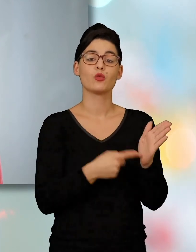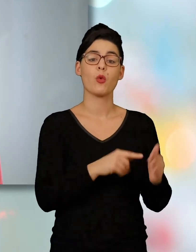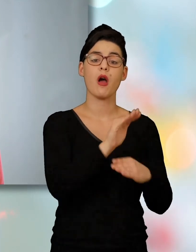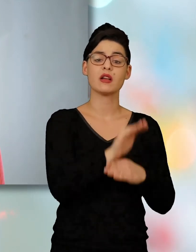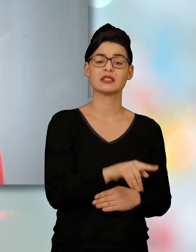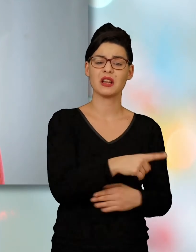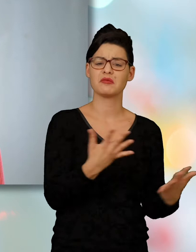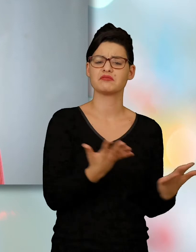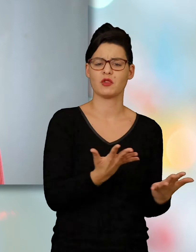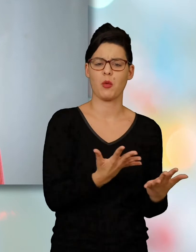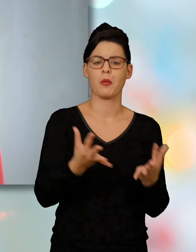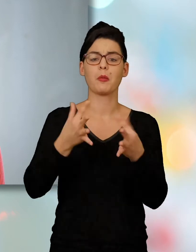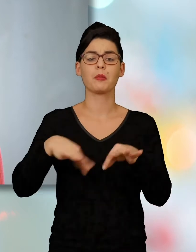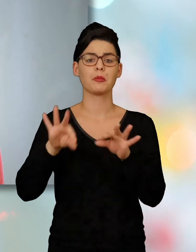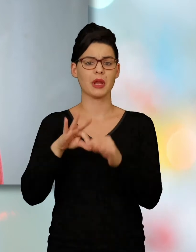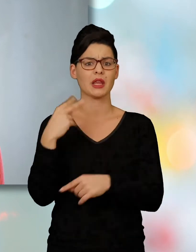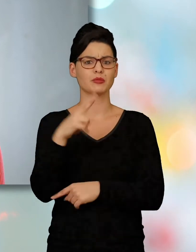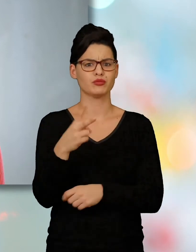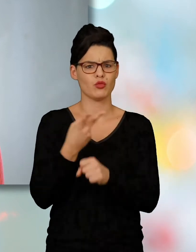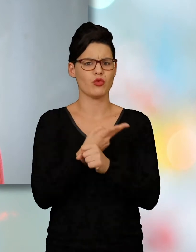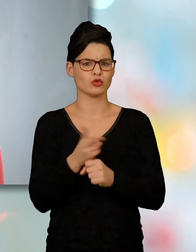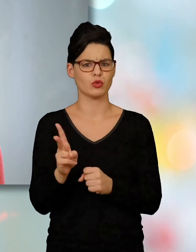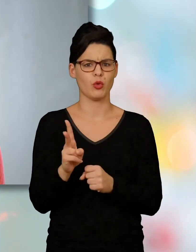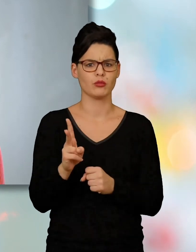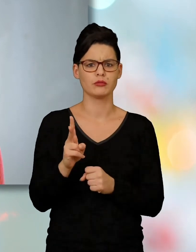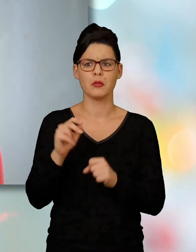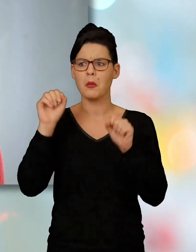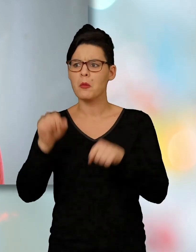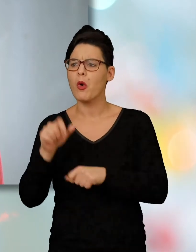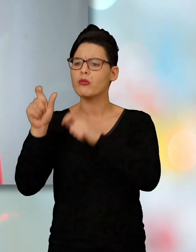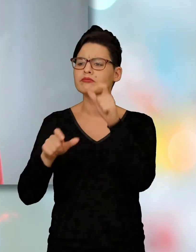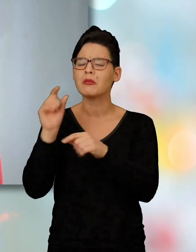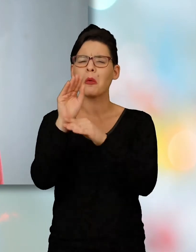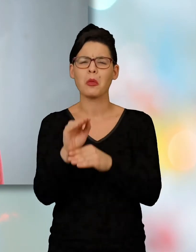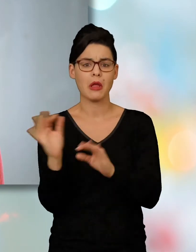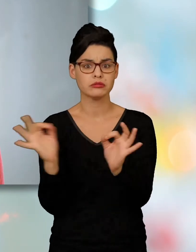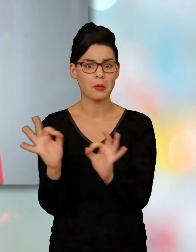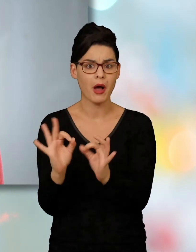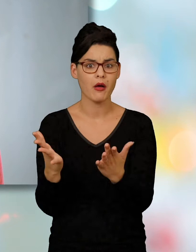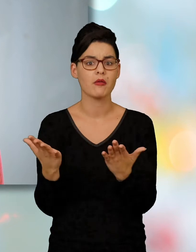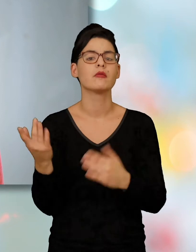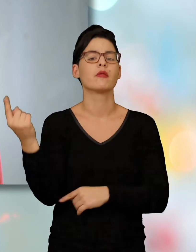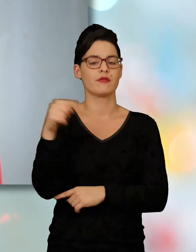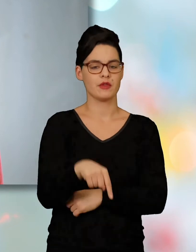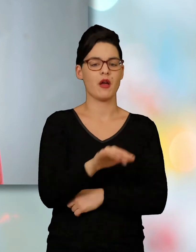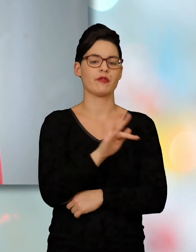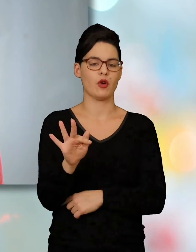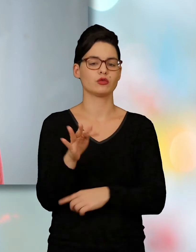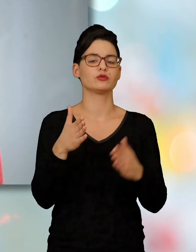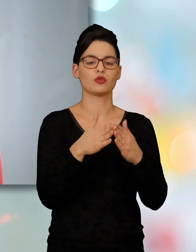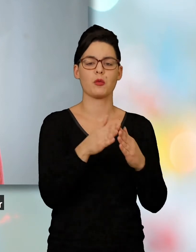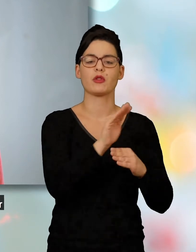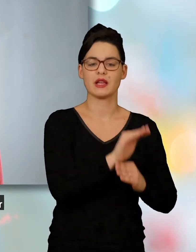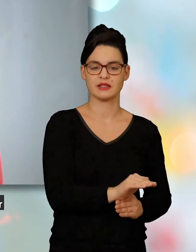Le droit d'asile est une demande de protection en France car les risques que vous courez dans votre pays sont trop grands